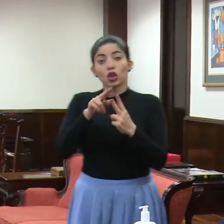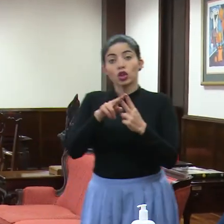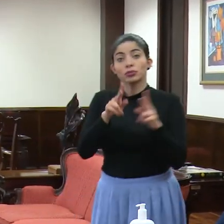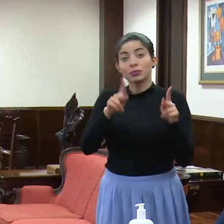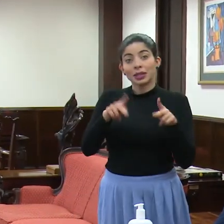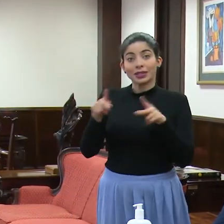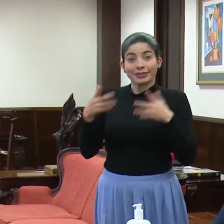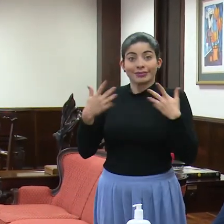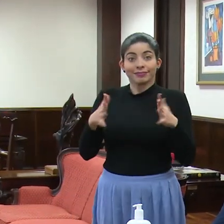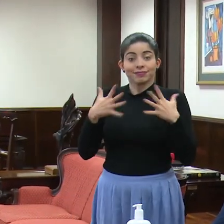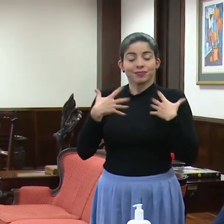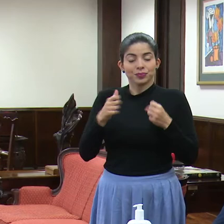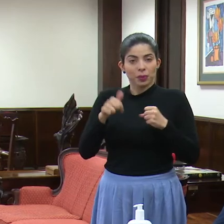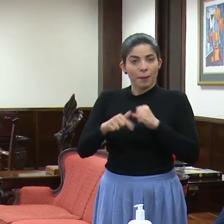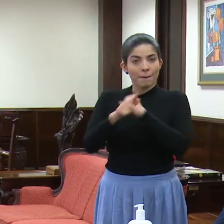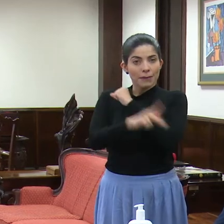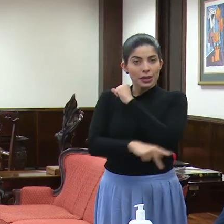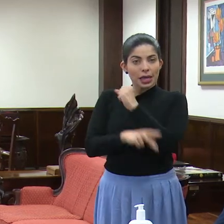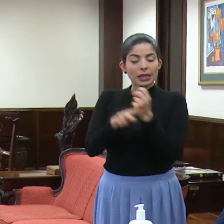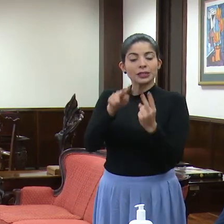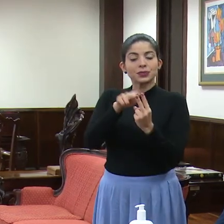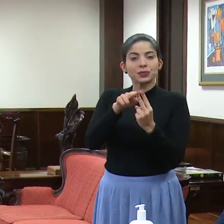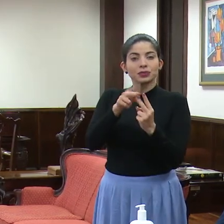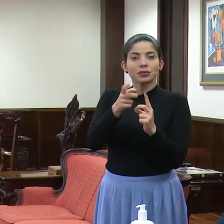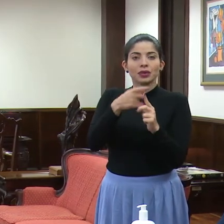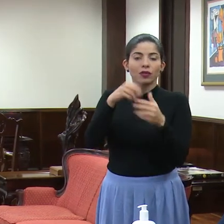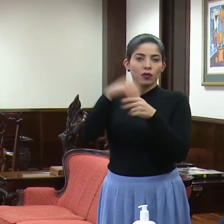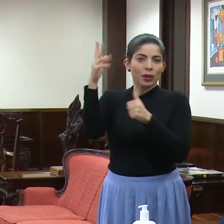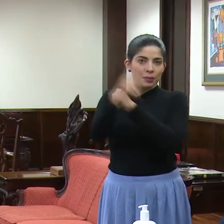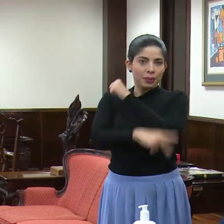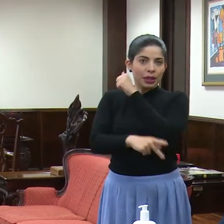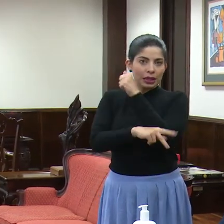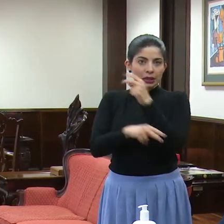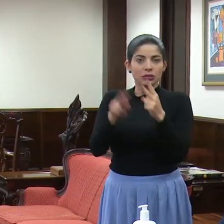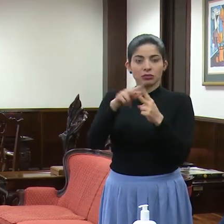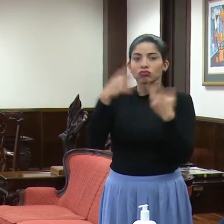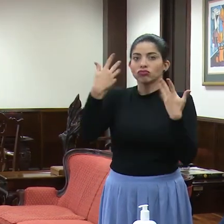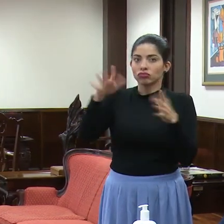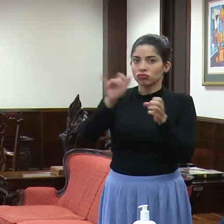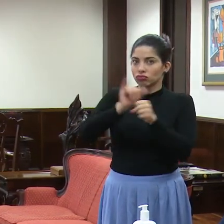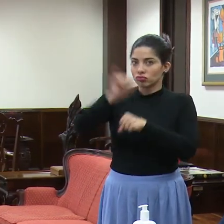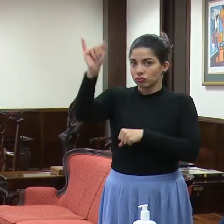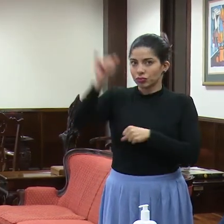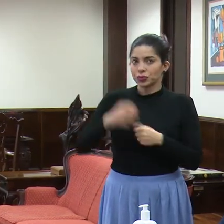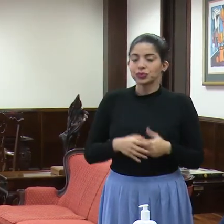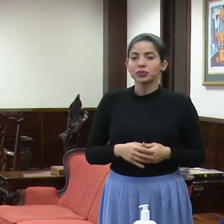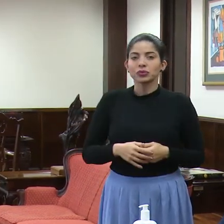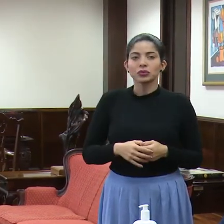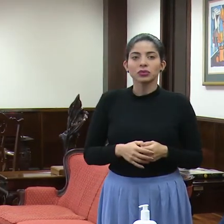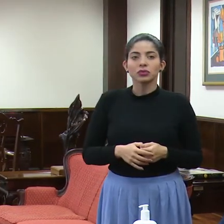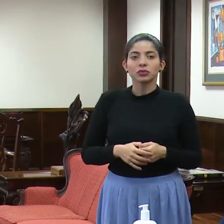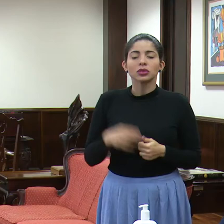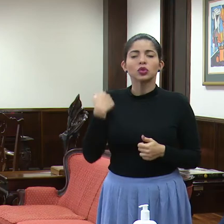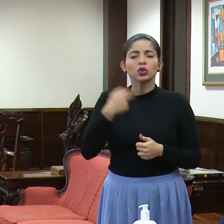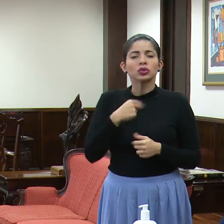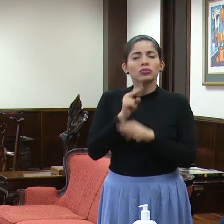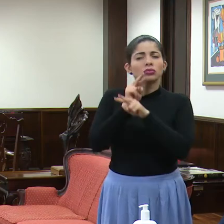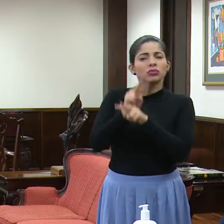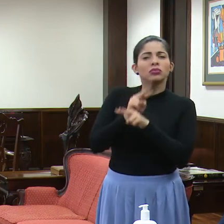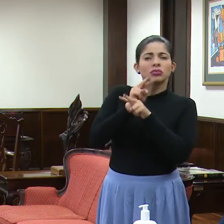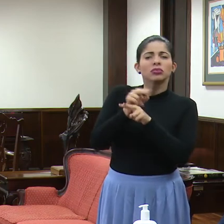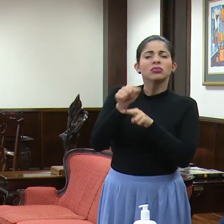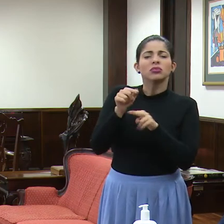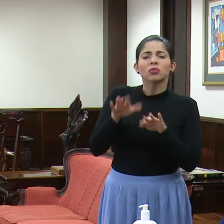recuperadas en el país, pues son dos extranjeros que ya salieron del país. El seguimiento que le damos